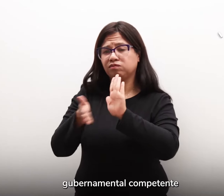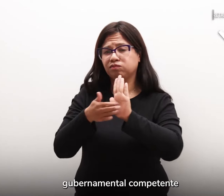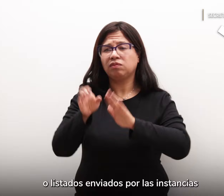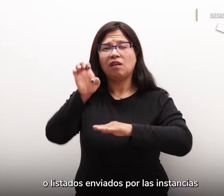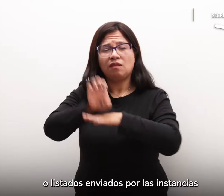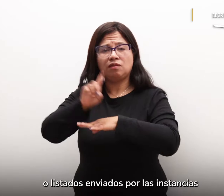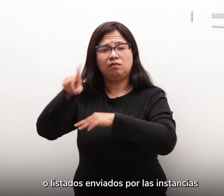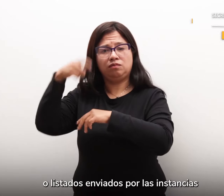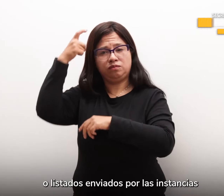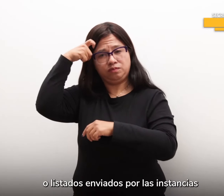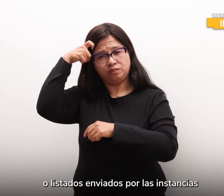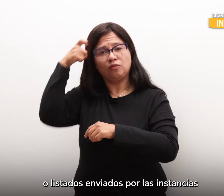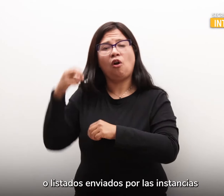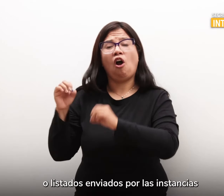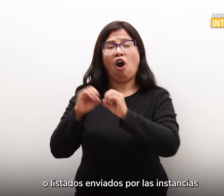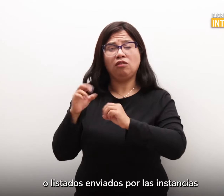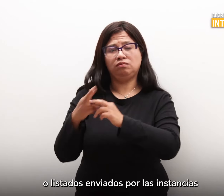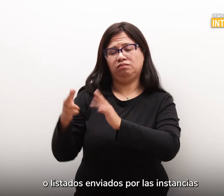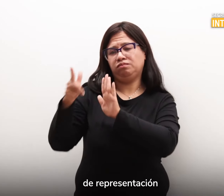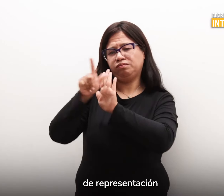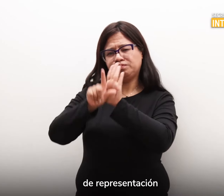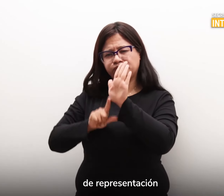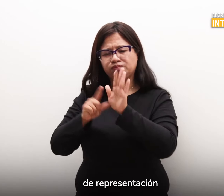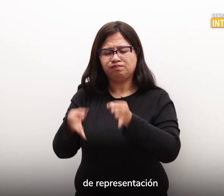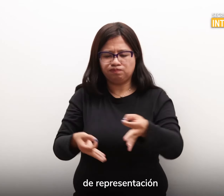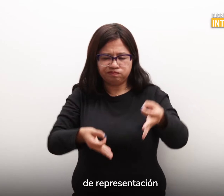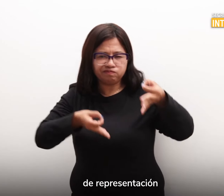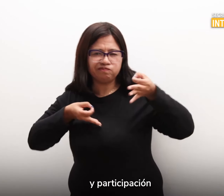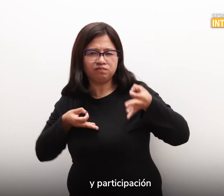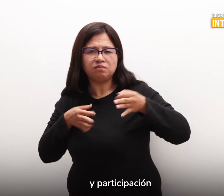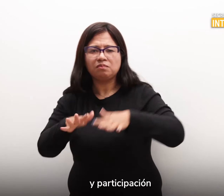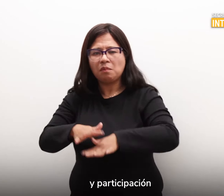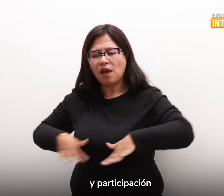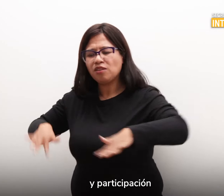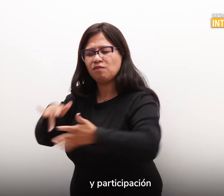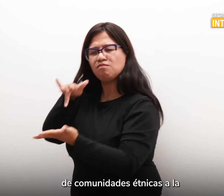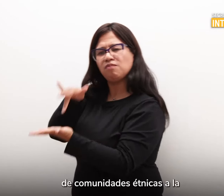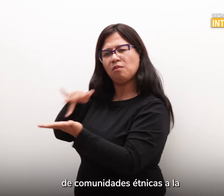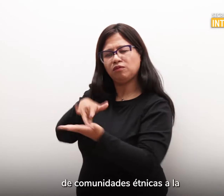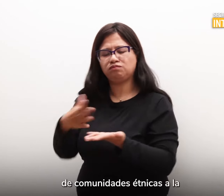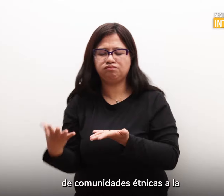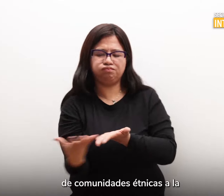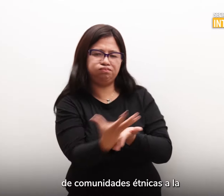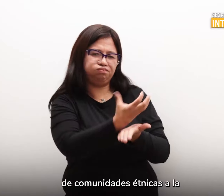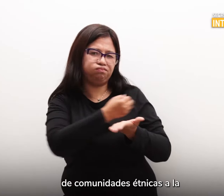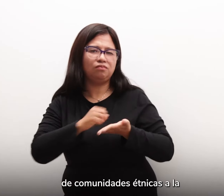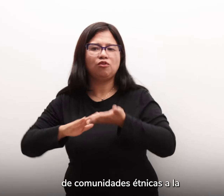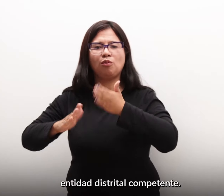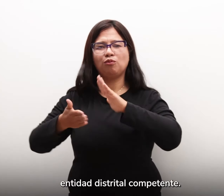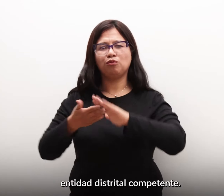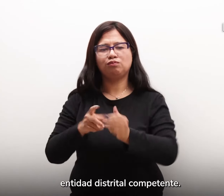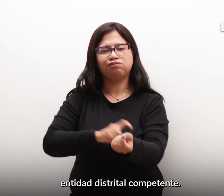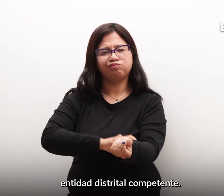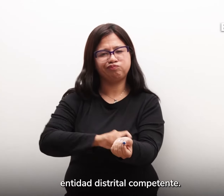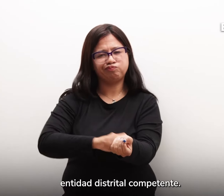o listados enviados por las instancias de representación y participación de comunidades étnicas a la entidad distrital